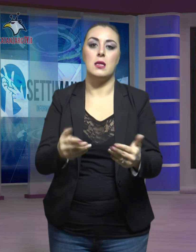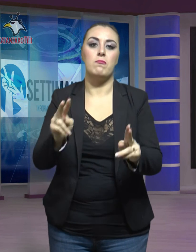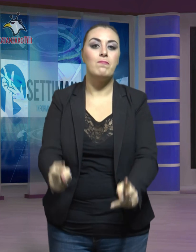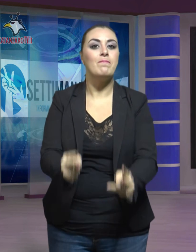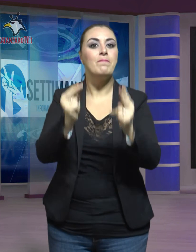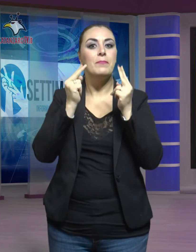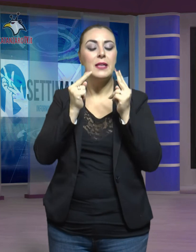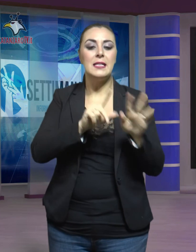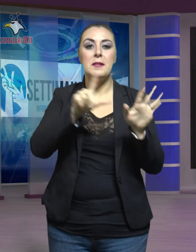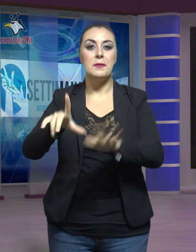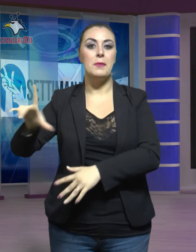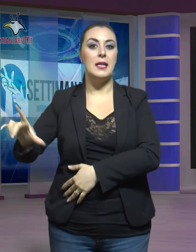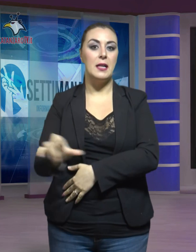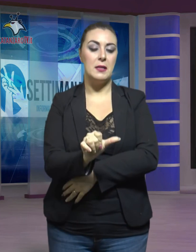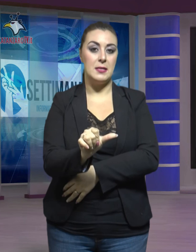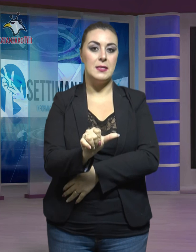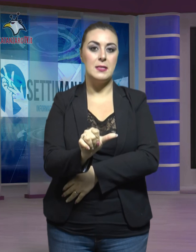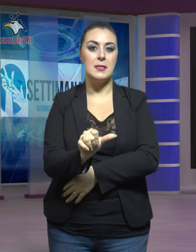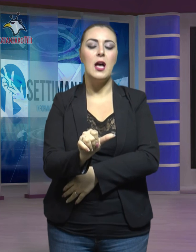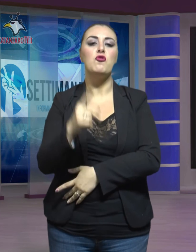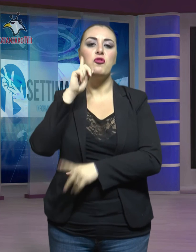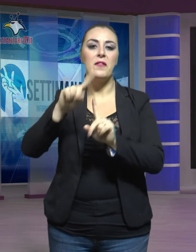Settimanalis. Ci vediamo la prossima settimana.